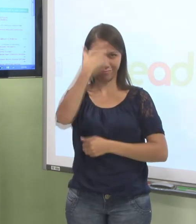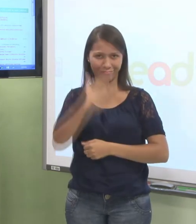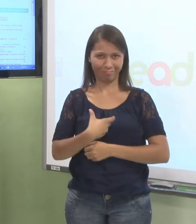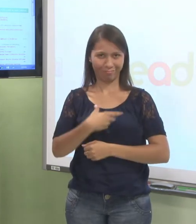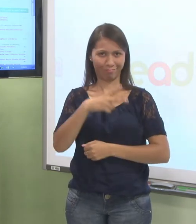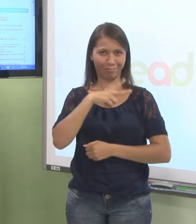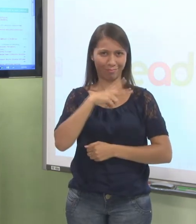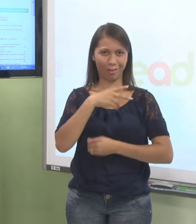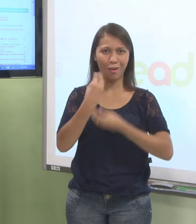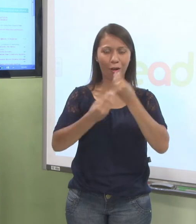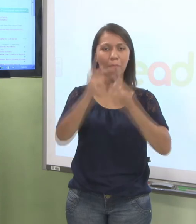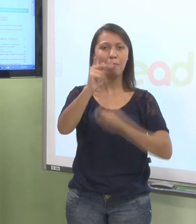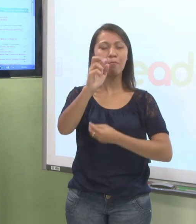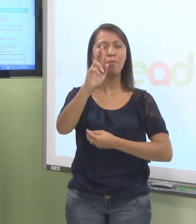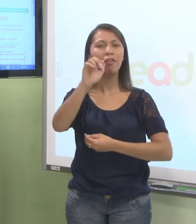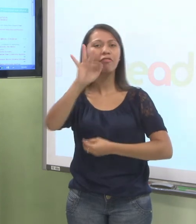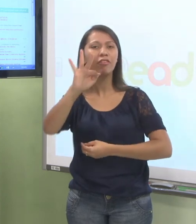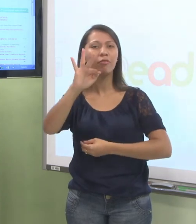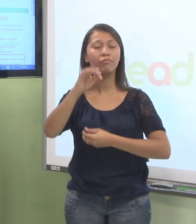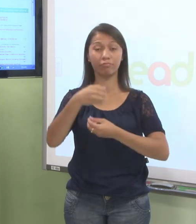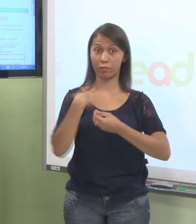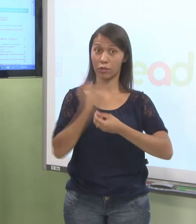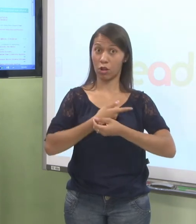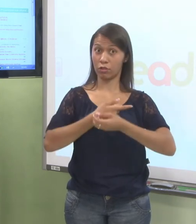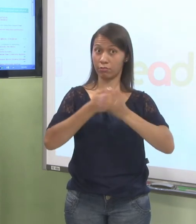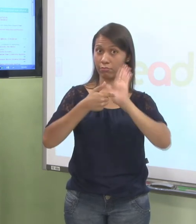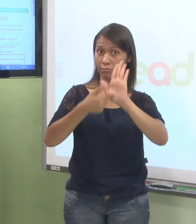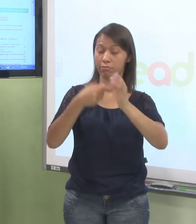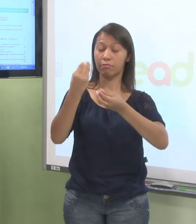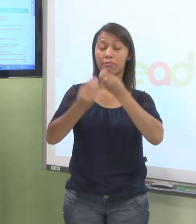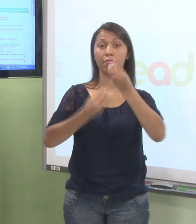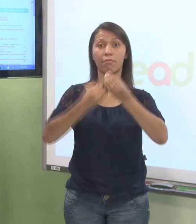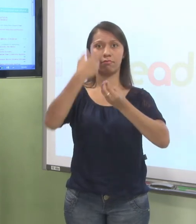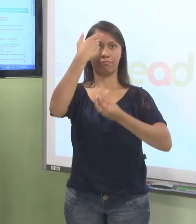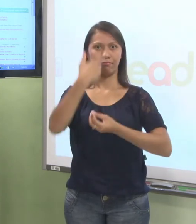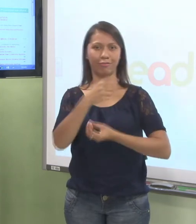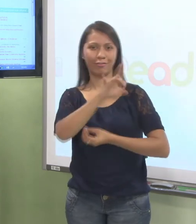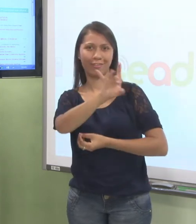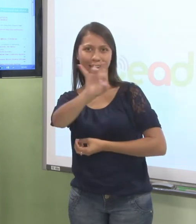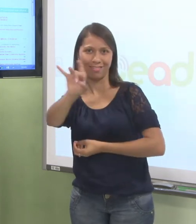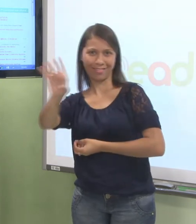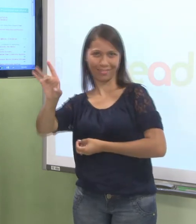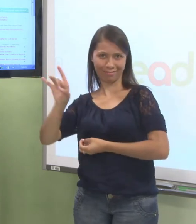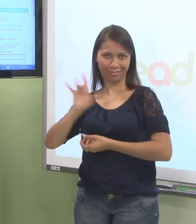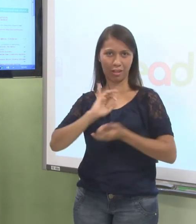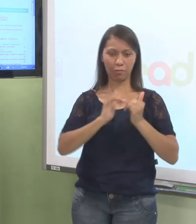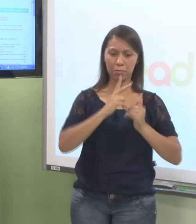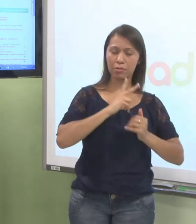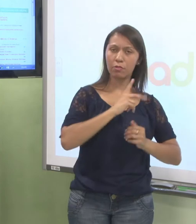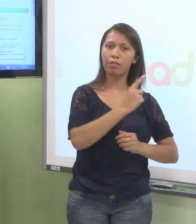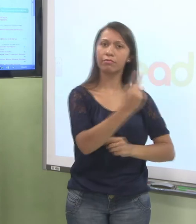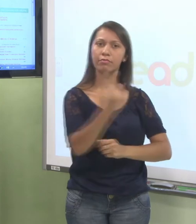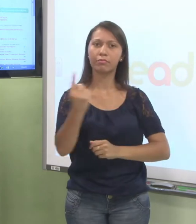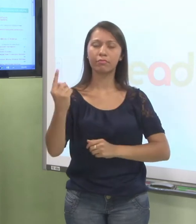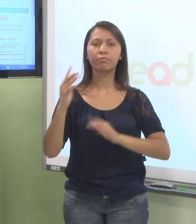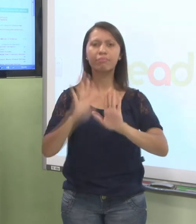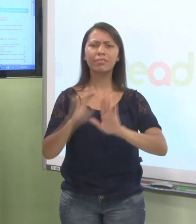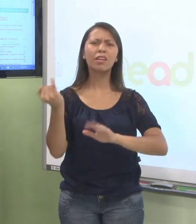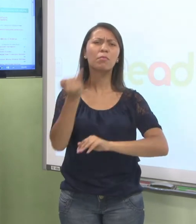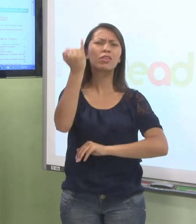Vamos fazer o seguinte. Vamos começar olhando o perfil da gente, porque a gente já começa aqui entrando no ambiente. Vamos colocar uma foto de usuário nossa, para poder